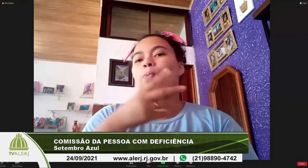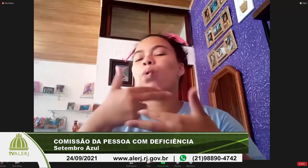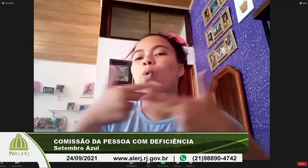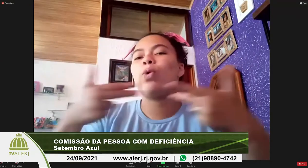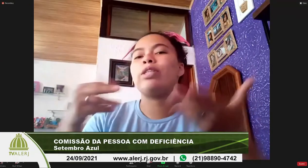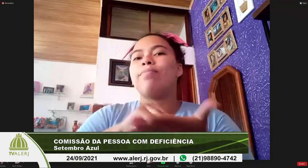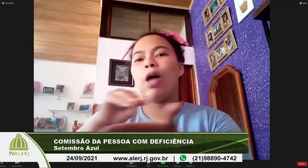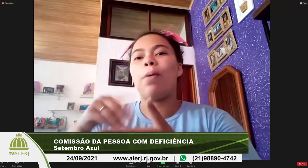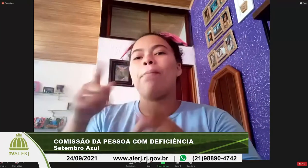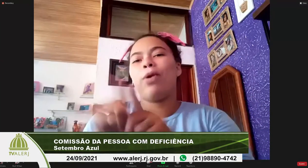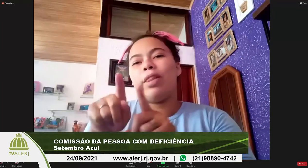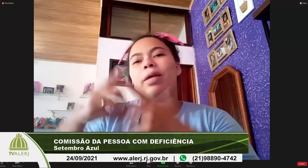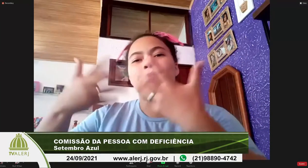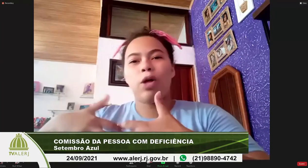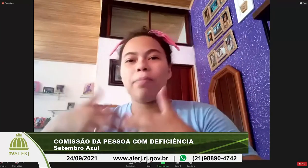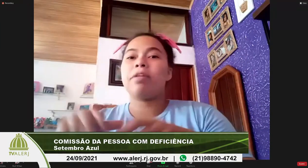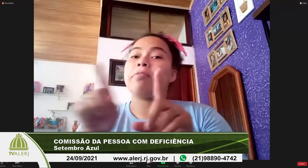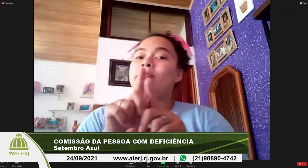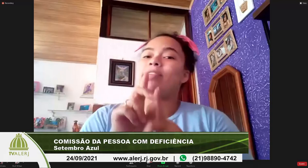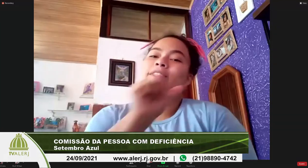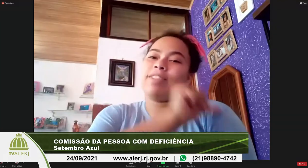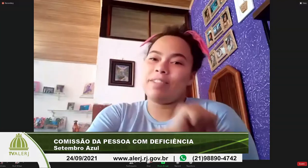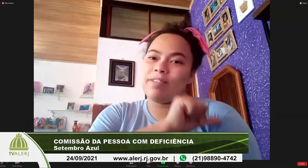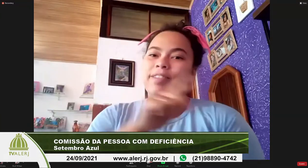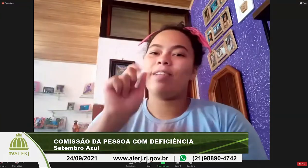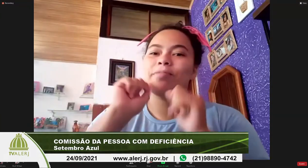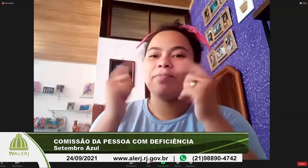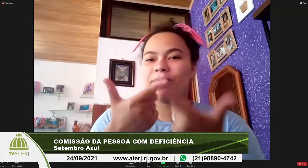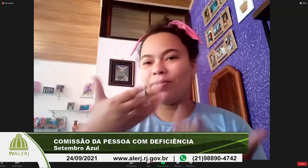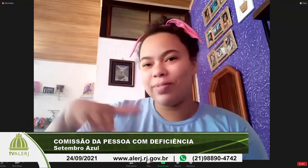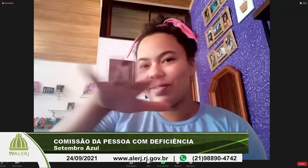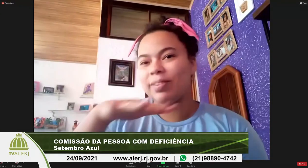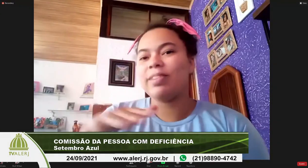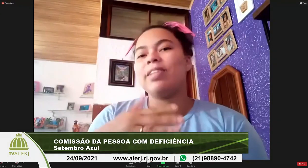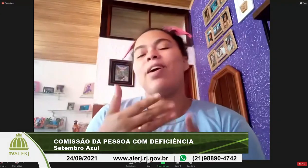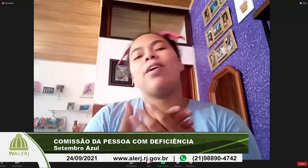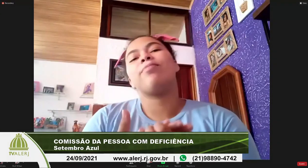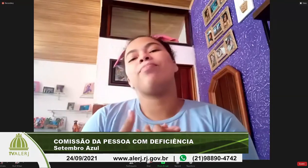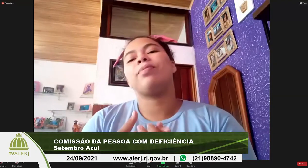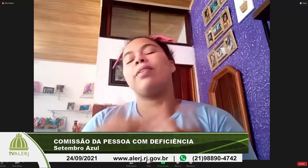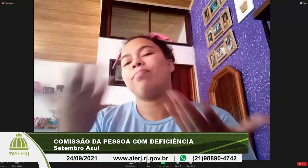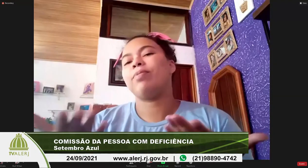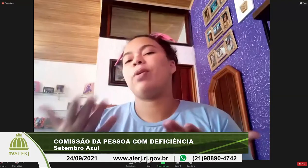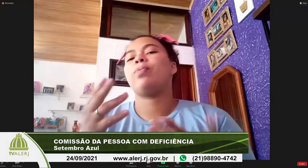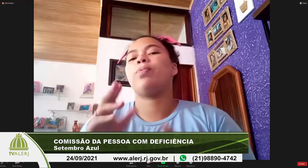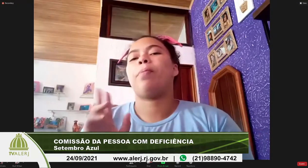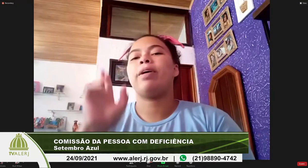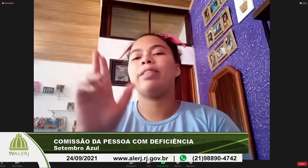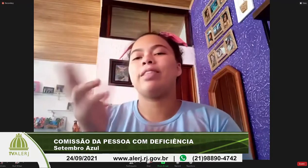passando várias dicas para a LERJ de como falta também acessibilidade nesse ambiente.